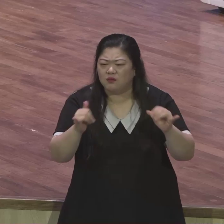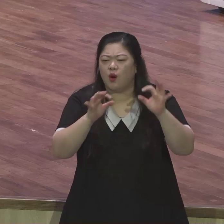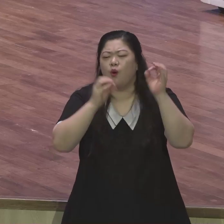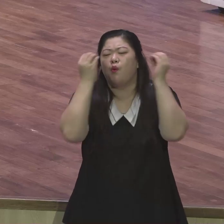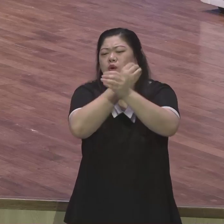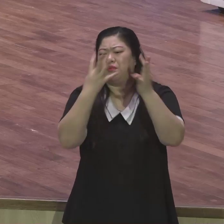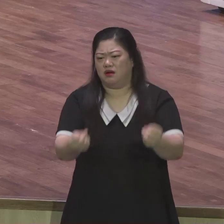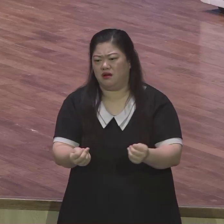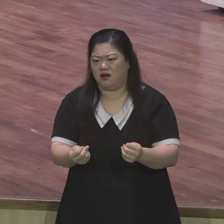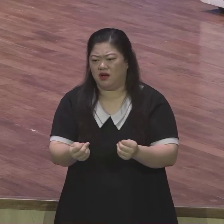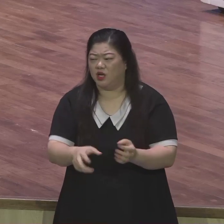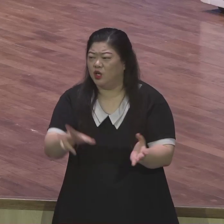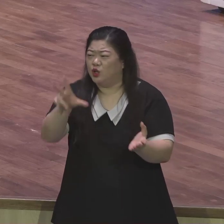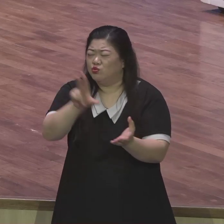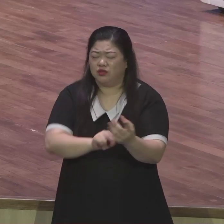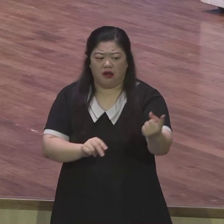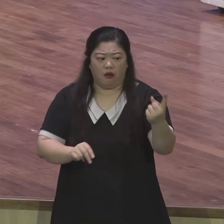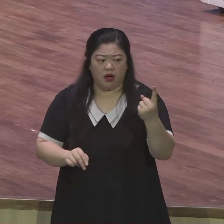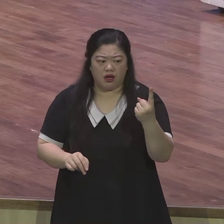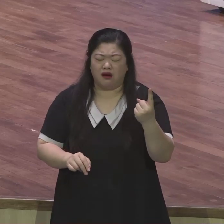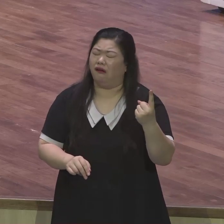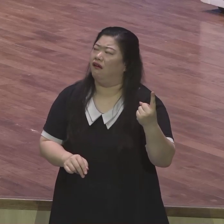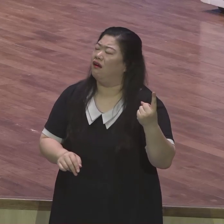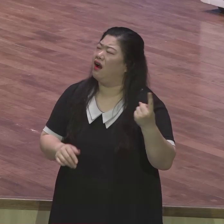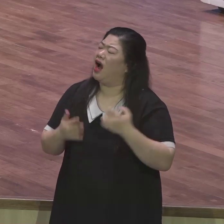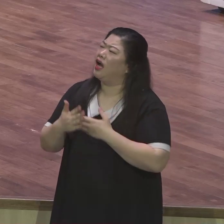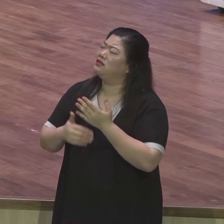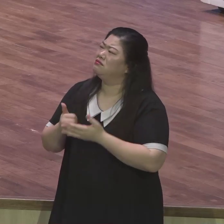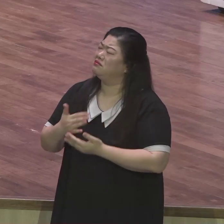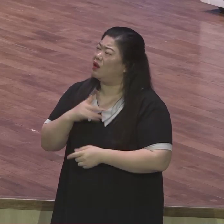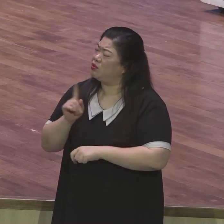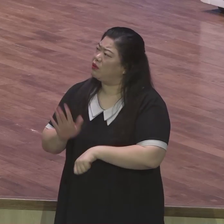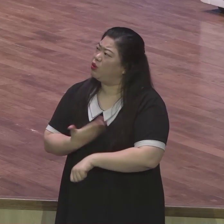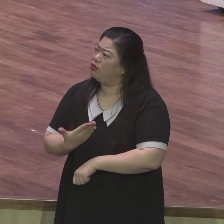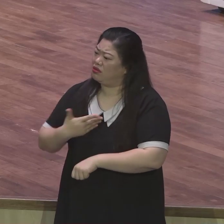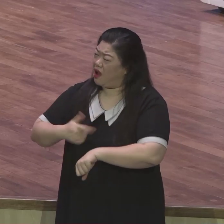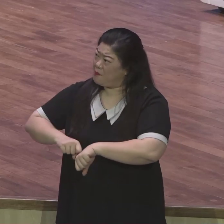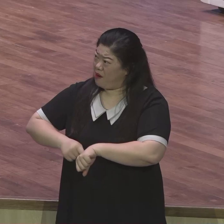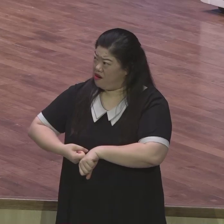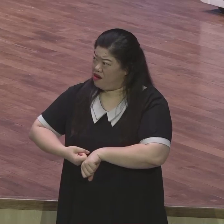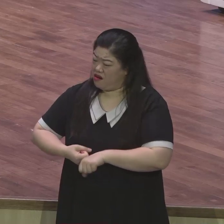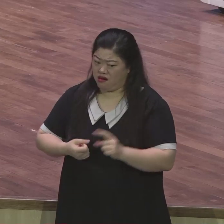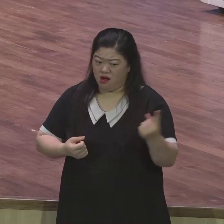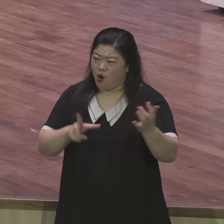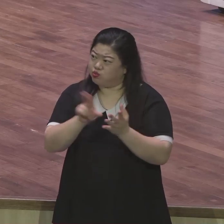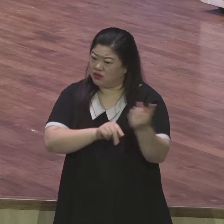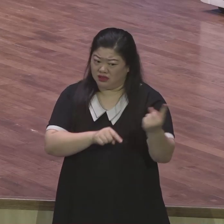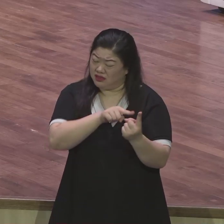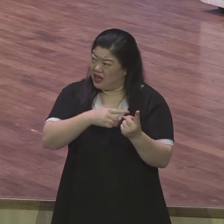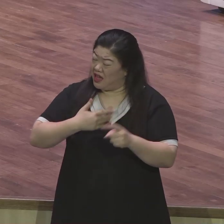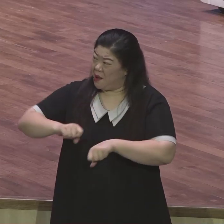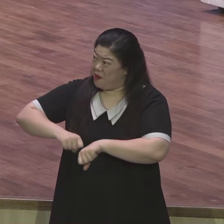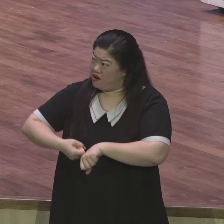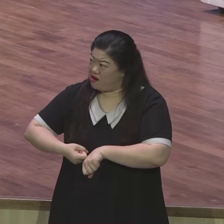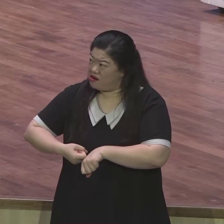오해해요 내가 뭘 잘못해서 하나님 나를 버렸나 보다 하나님 나를 버라시나 보다 나 같은 건 사용 안 하시나 보다